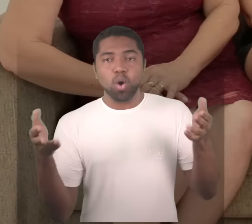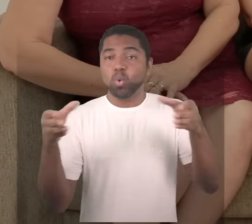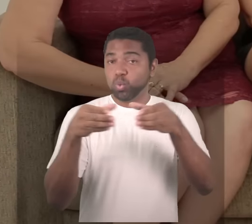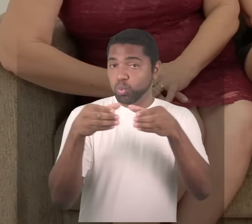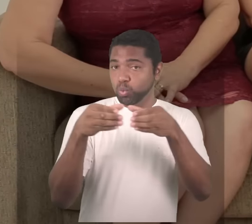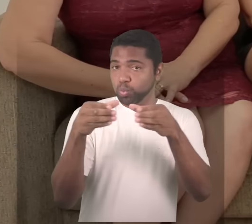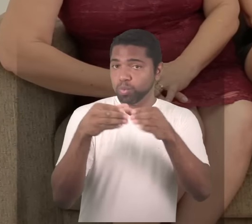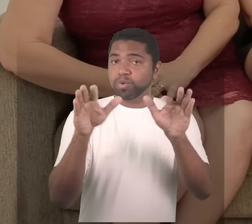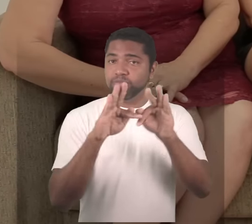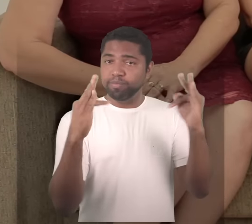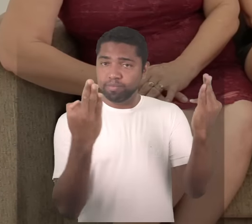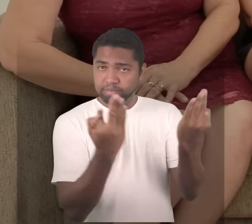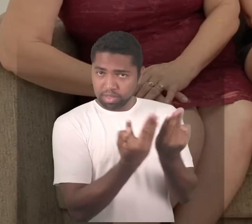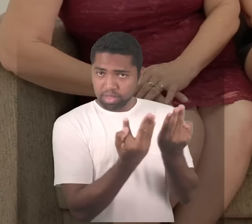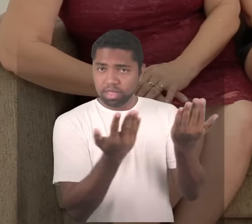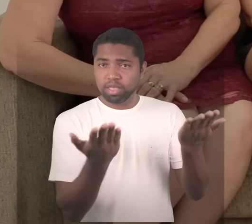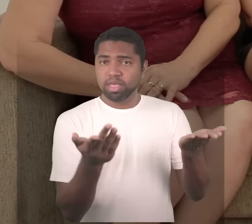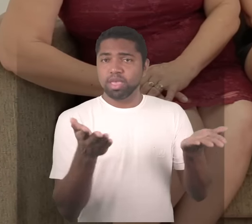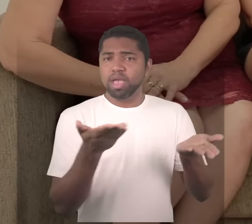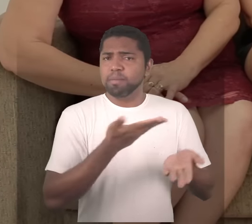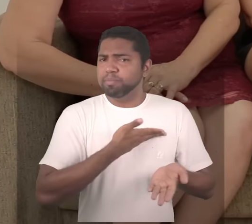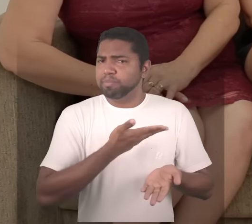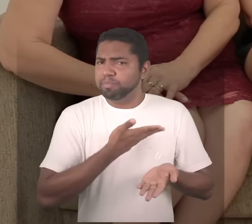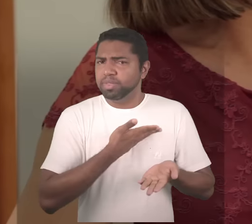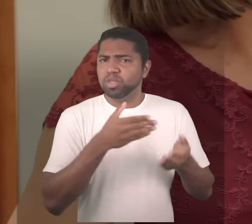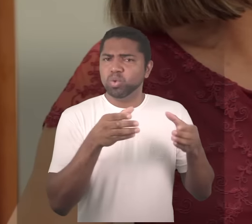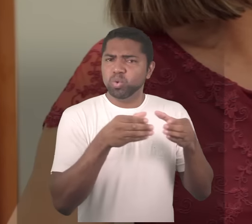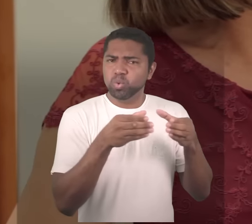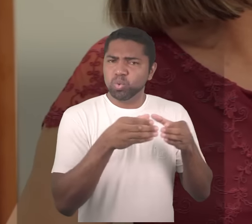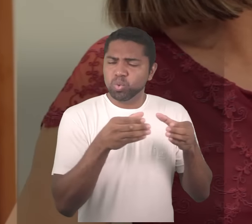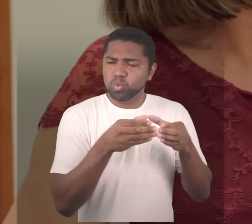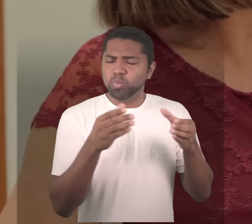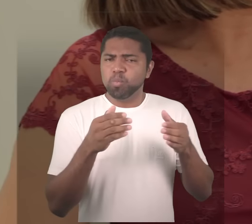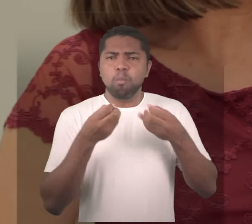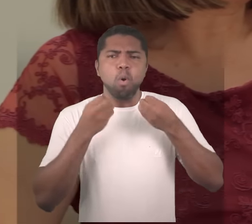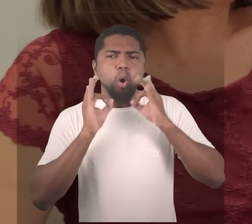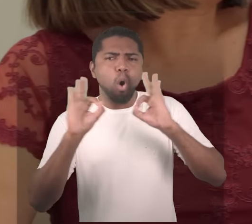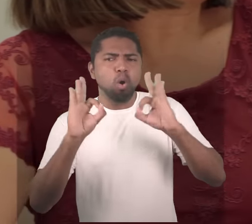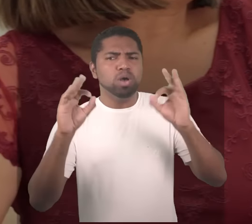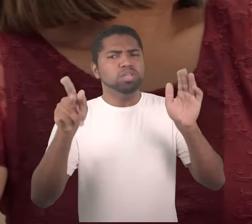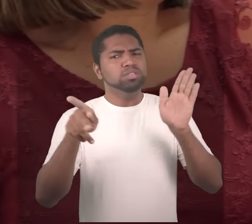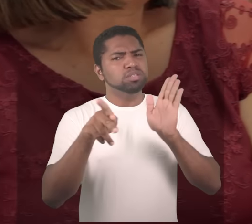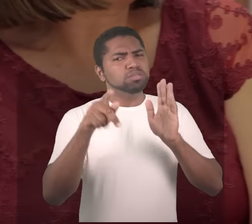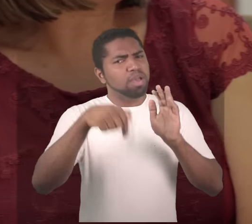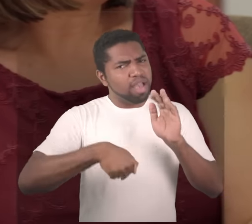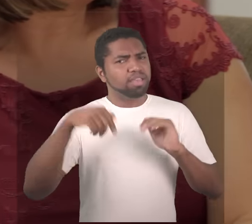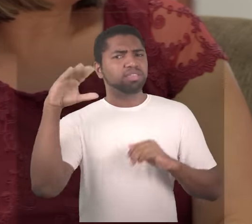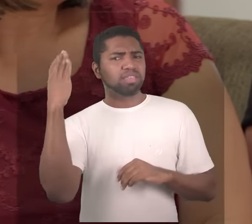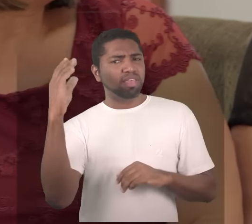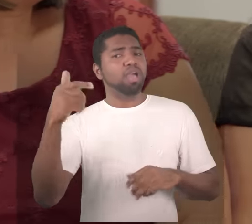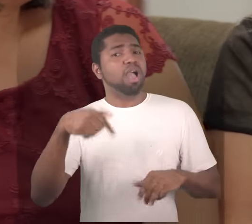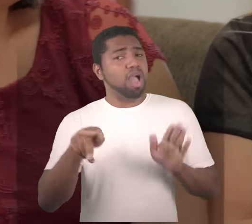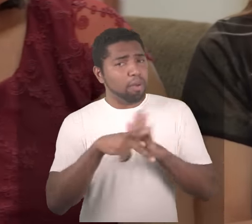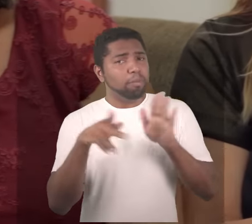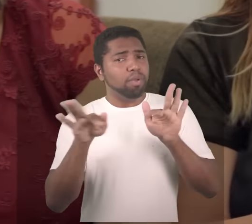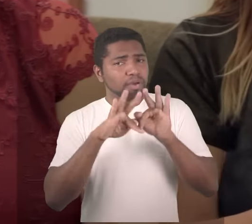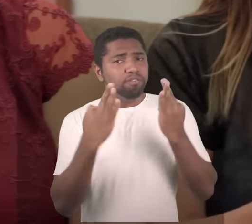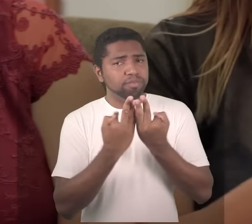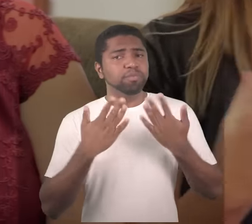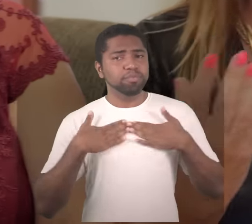que eu conheço de vários amigos uma das melhores que eu conheço é a nossa para não dizer melhor com certeza quando eu entrei aqui eu senti essa